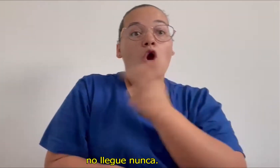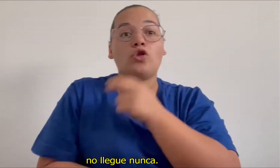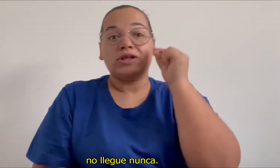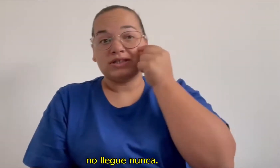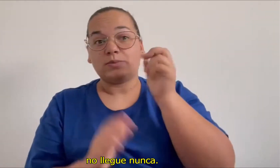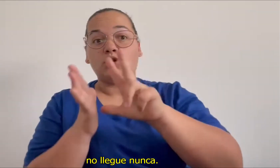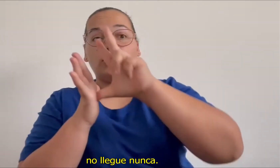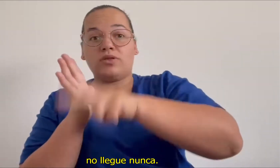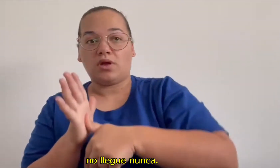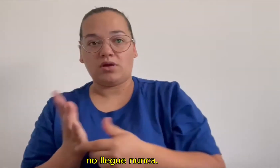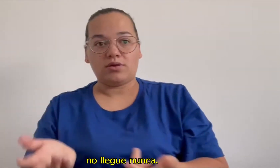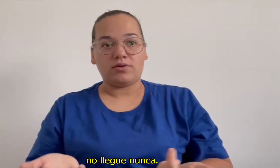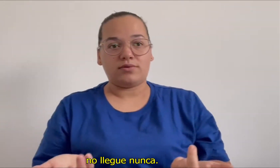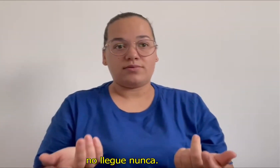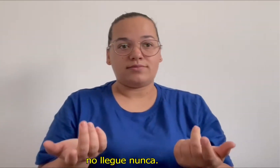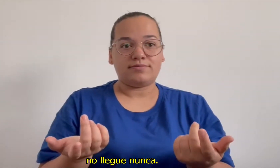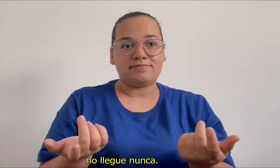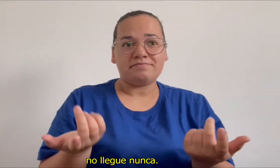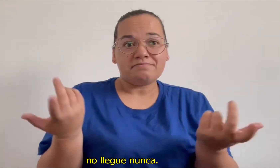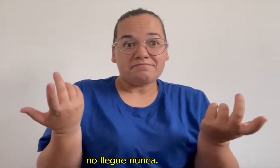o que esa información no llegue nunca.